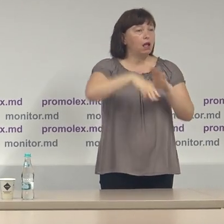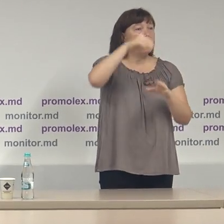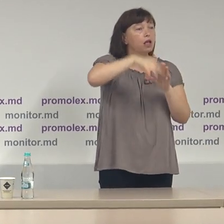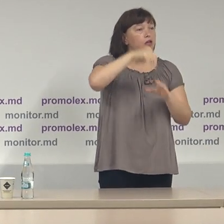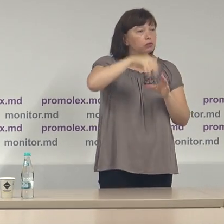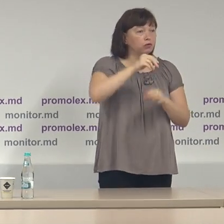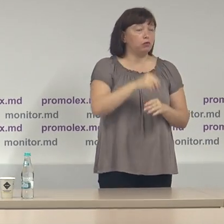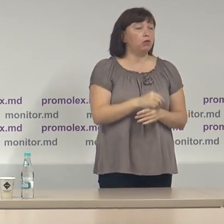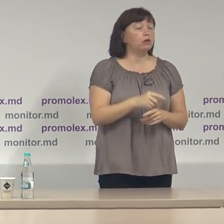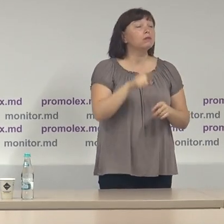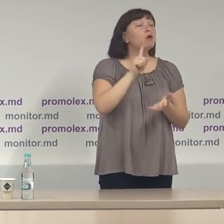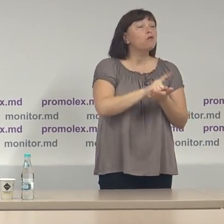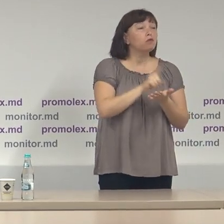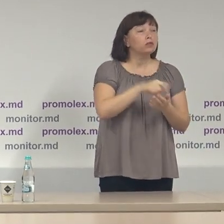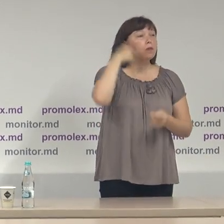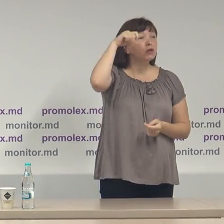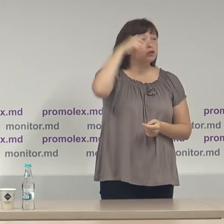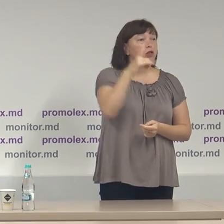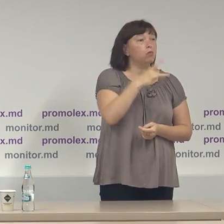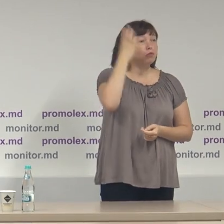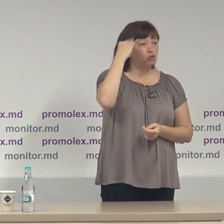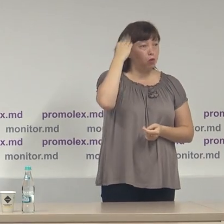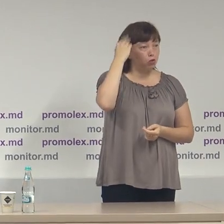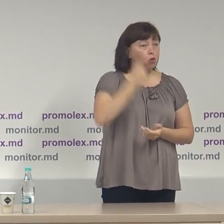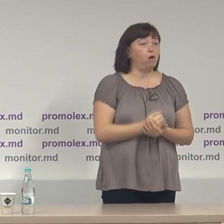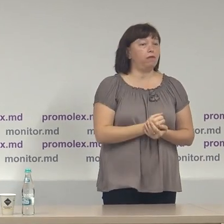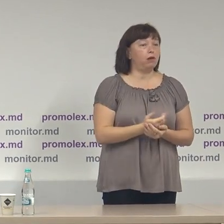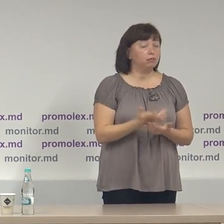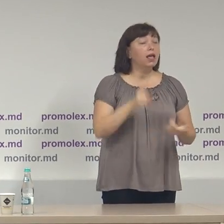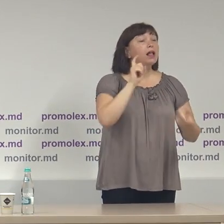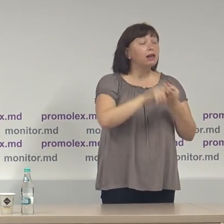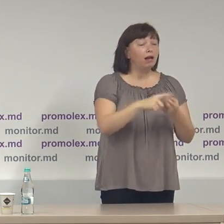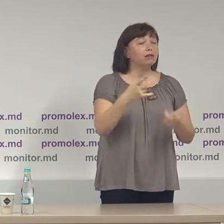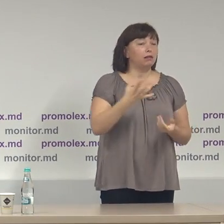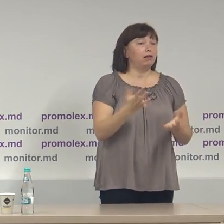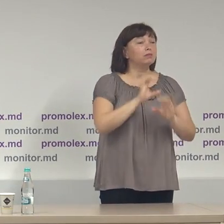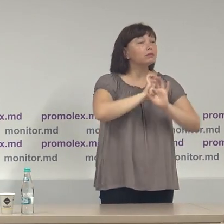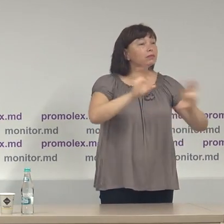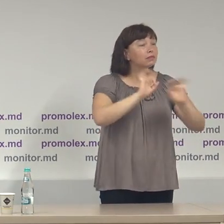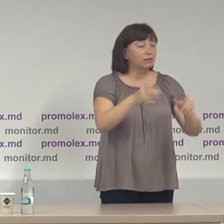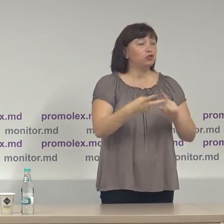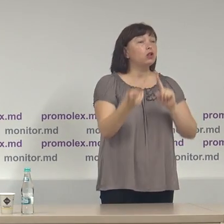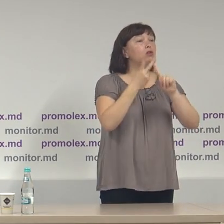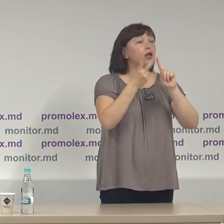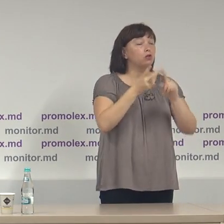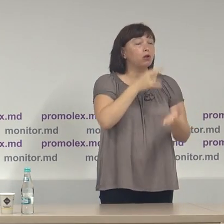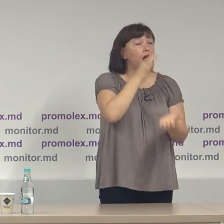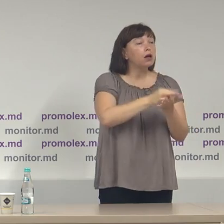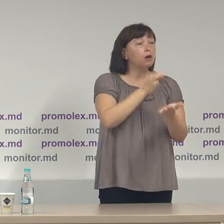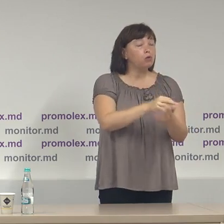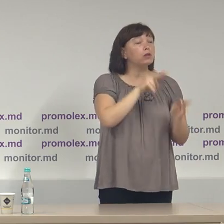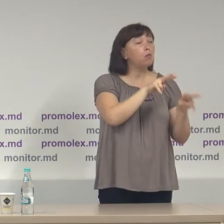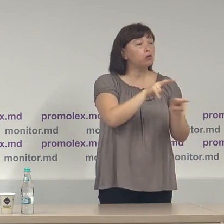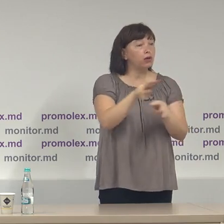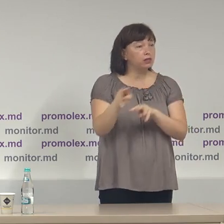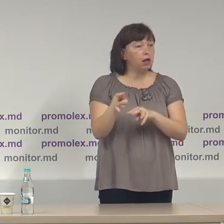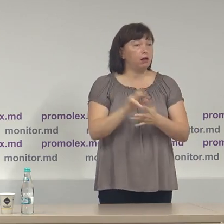pentru funcția de președinte a Republicii Moldova, legată de prezentarea celui de-al doilea raport de monitorizare